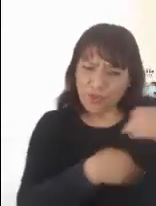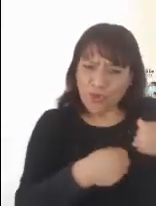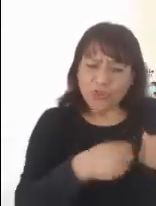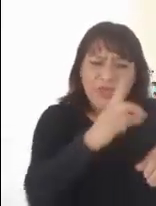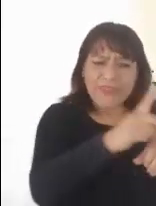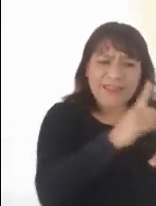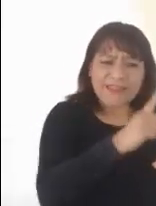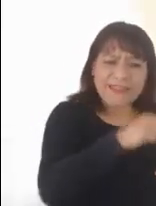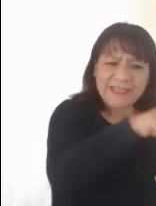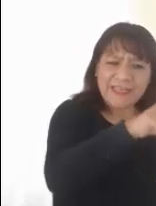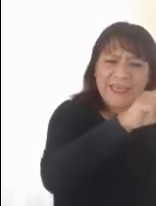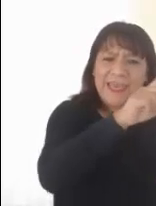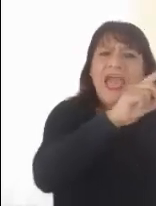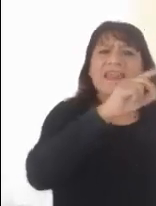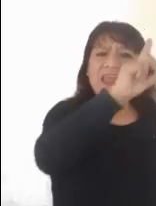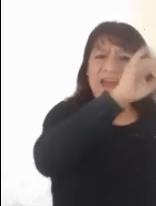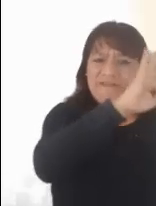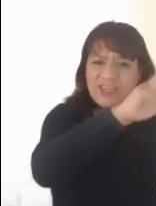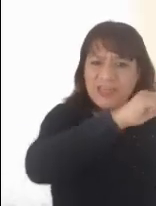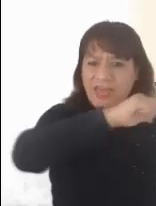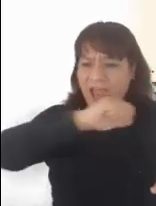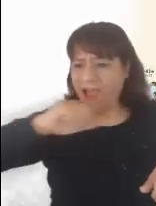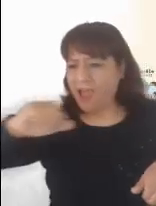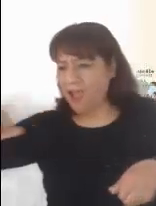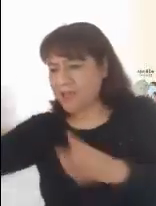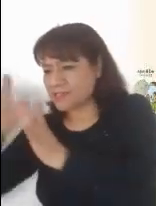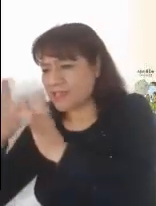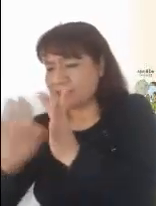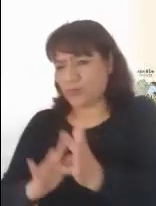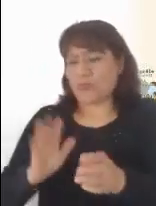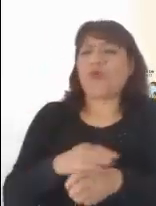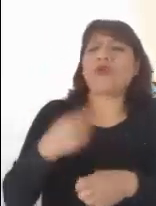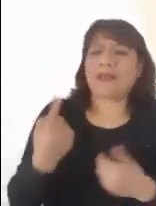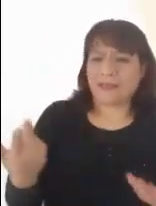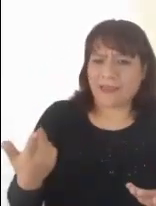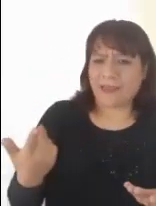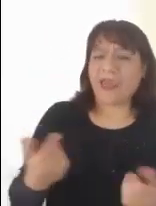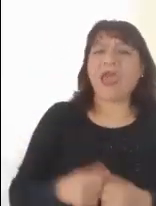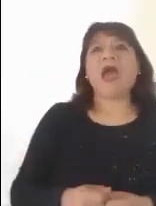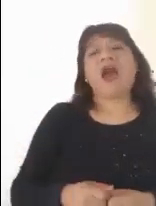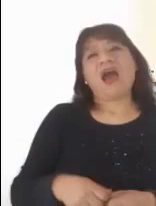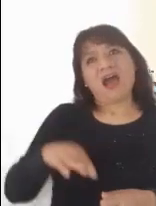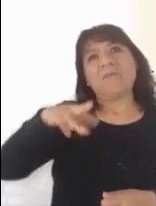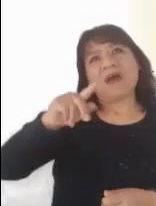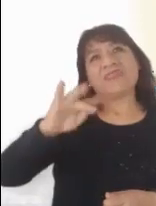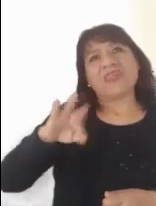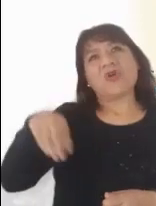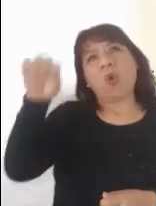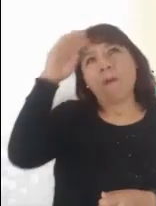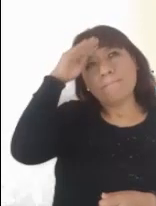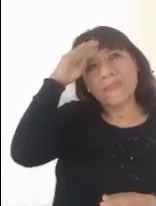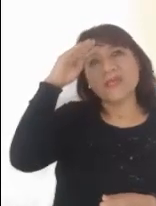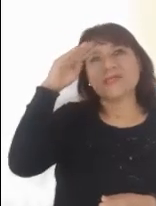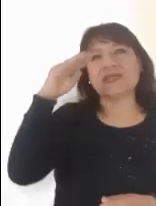de la cual nació Jesús, llamado Cristo? Nada lo hace al azar o inconscientemente. Tiene un claro